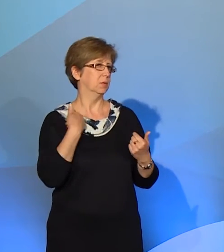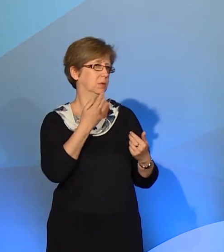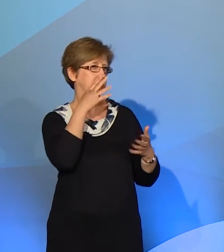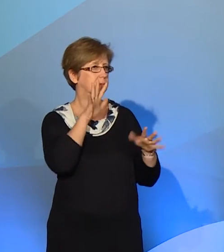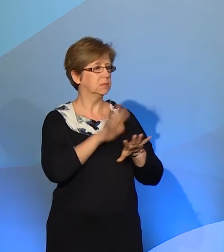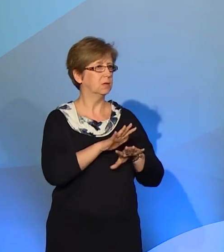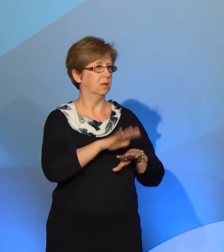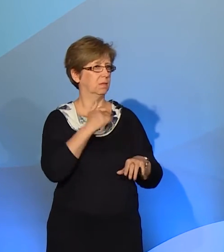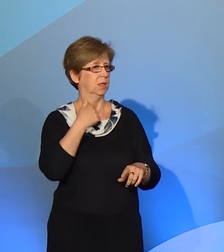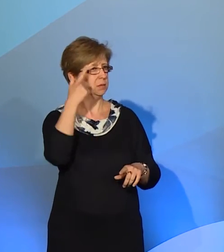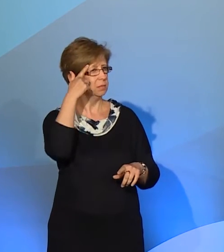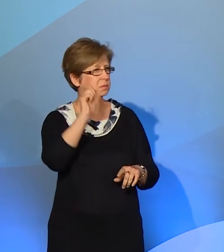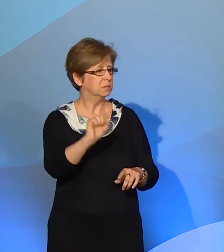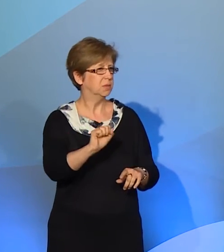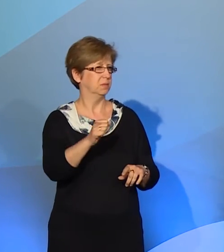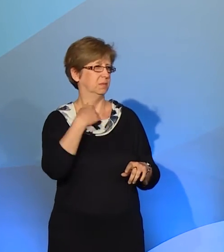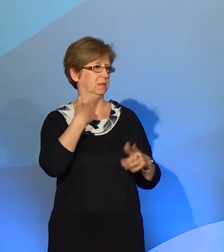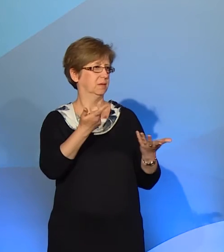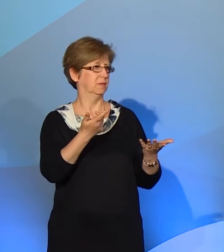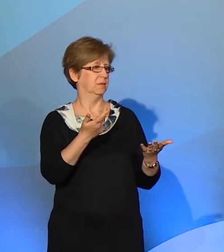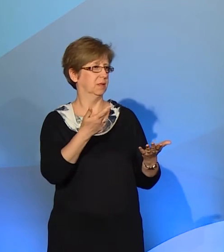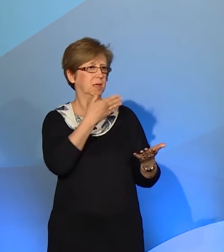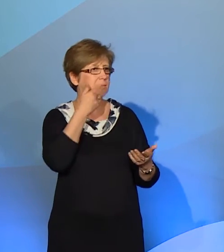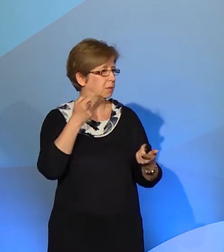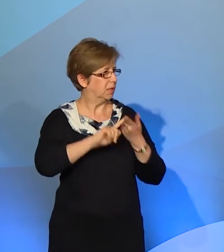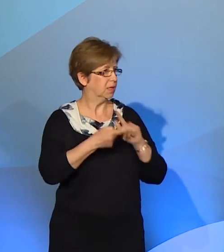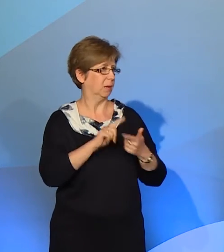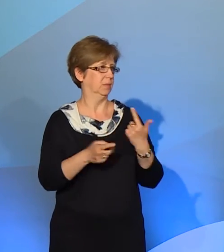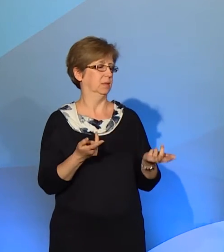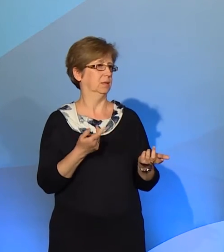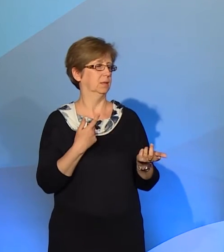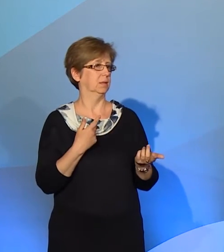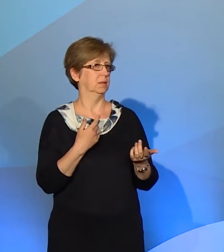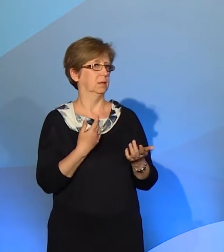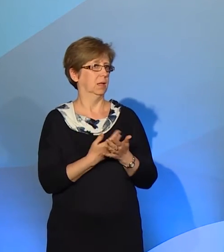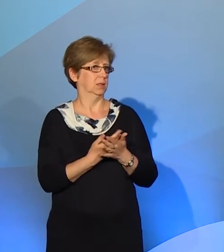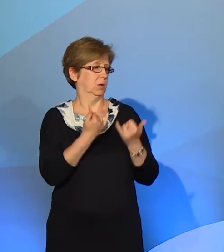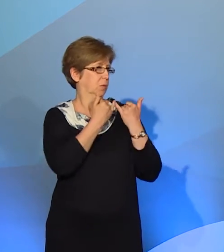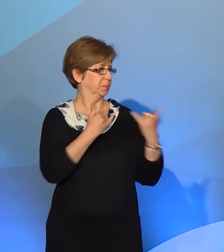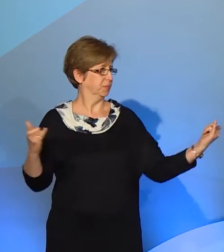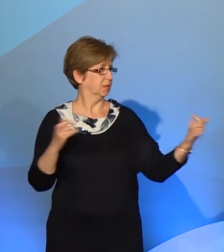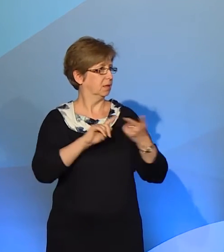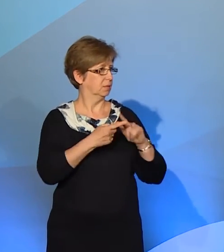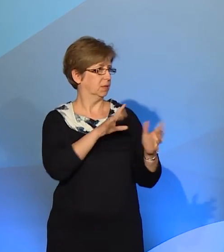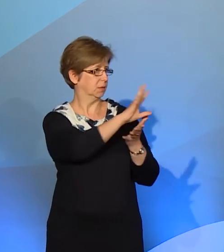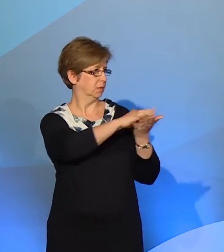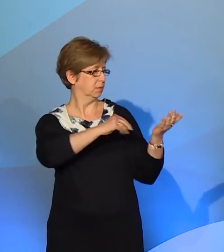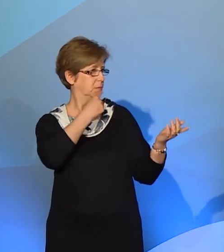za niedość dobre, za niemające gramatyki, no bo gramatyka jest inna niż w polszczyźnie. Równie dobrze moglibyśmy powiedzieć, że na przykład